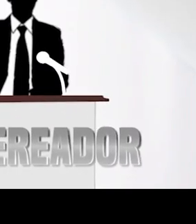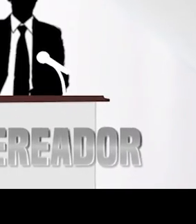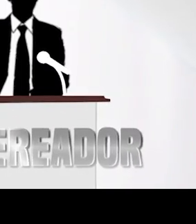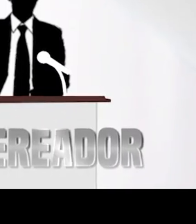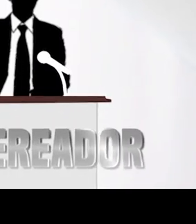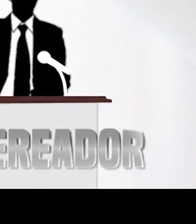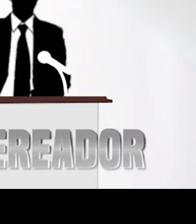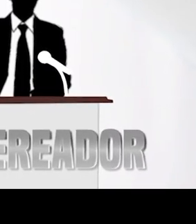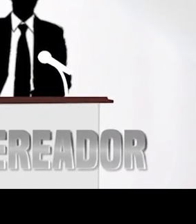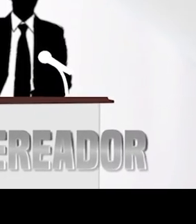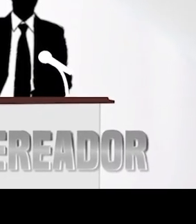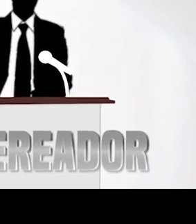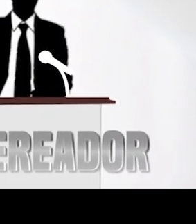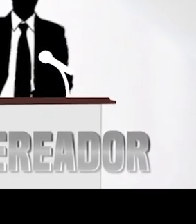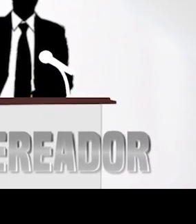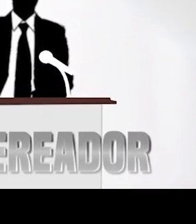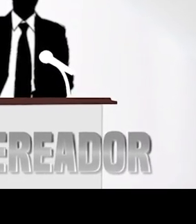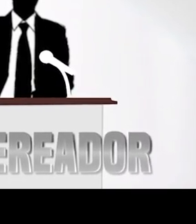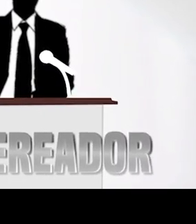Legenda Sônia Legenda Fábio Jr Laboratório Fantasma